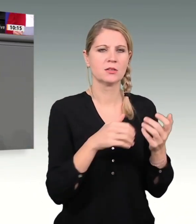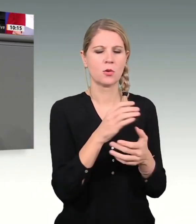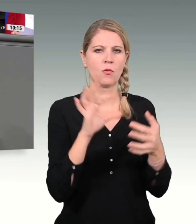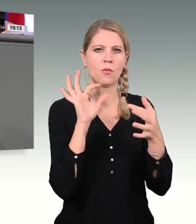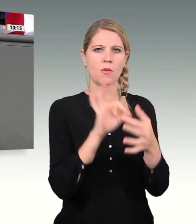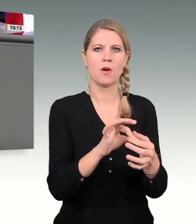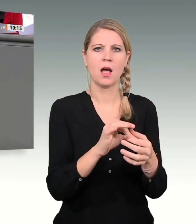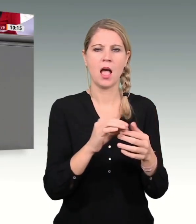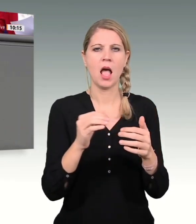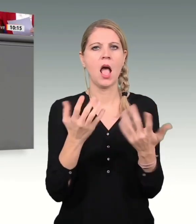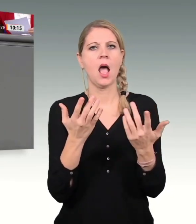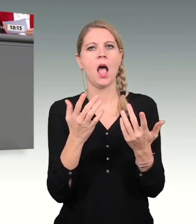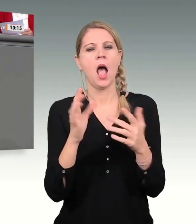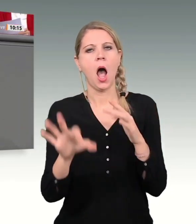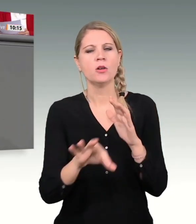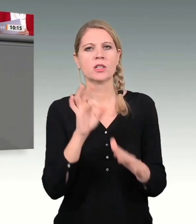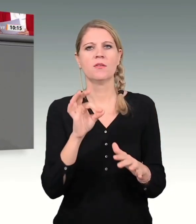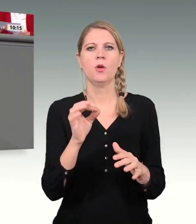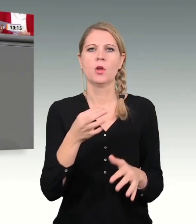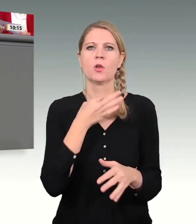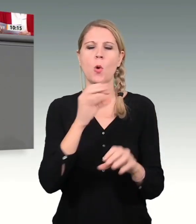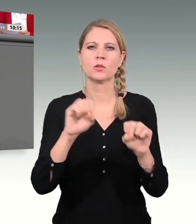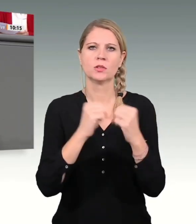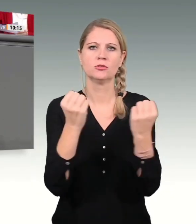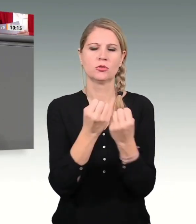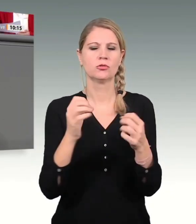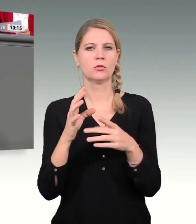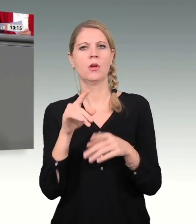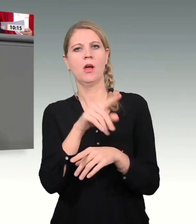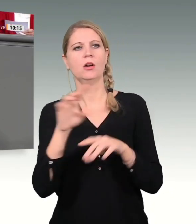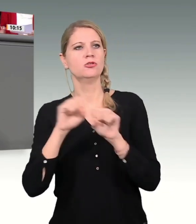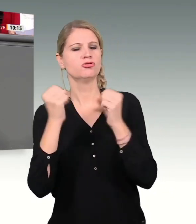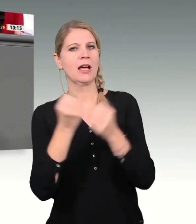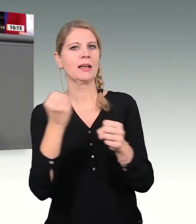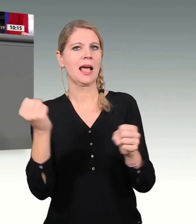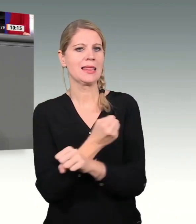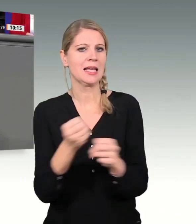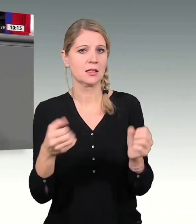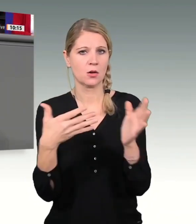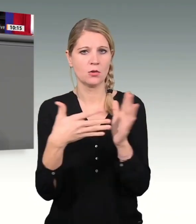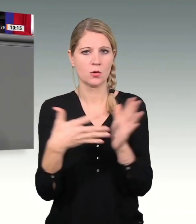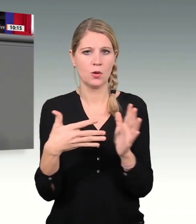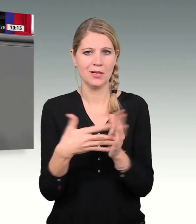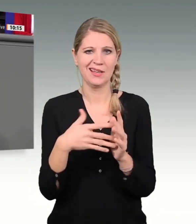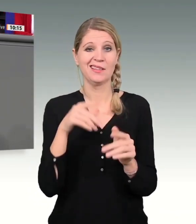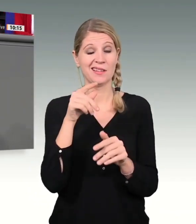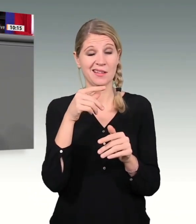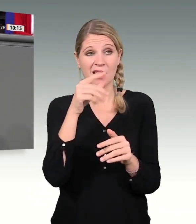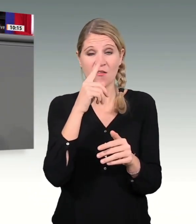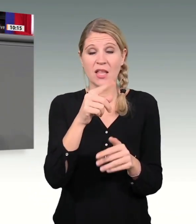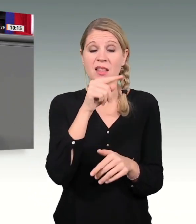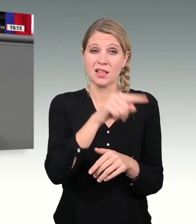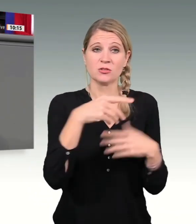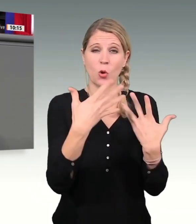die sich der Kontrolle des Staates entziehen und die staatliche Finanzlage erheblich beeinträchtigen, können diese Kreditobergrenzen